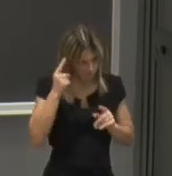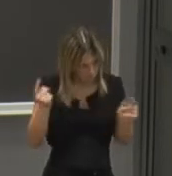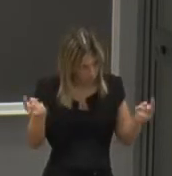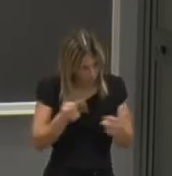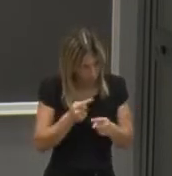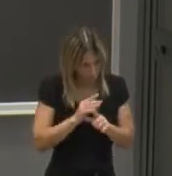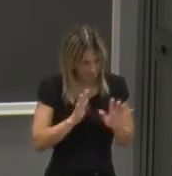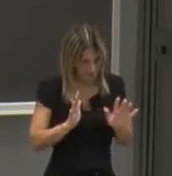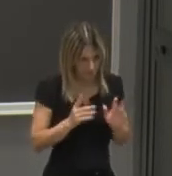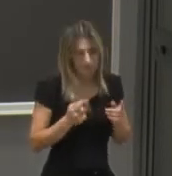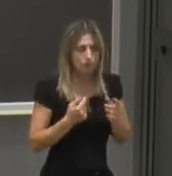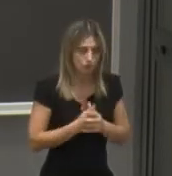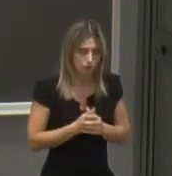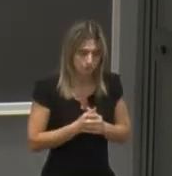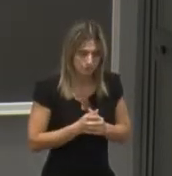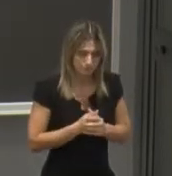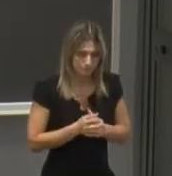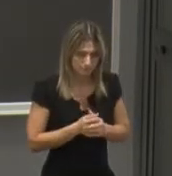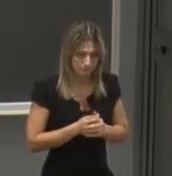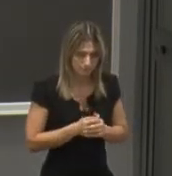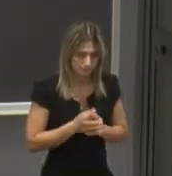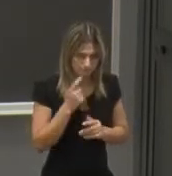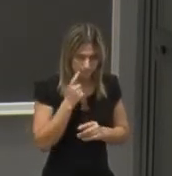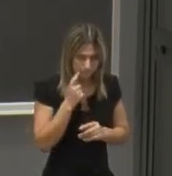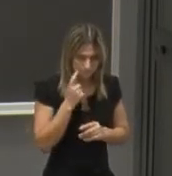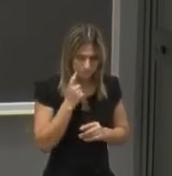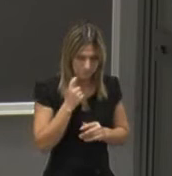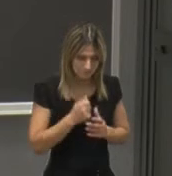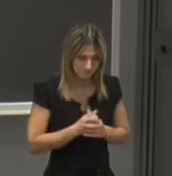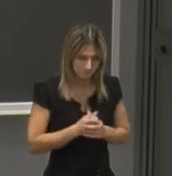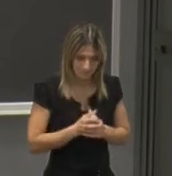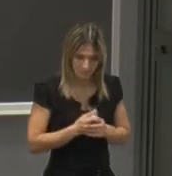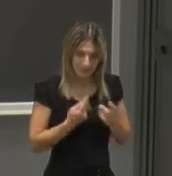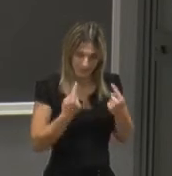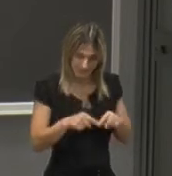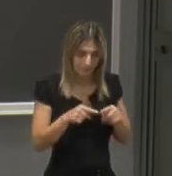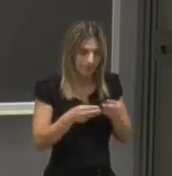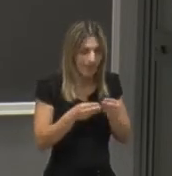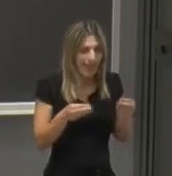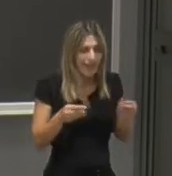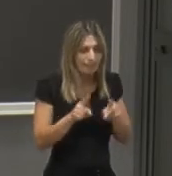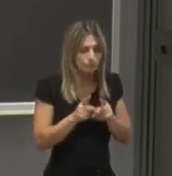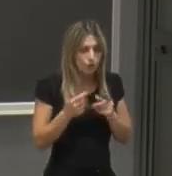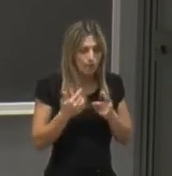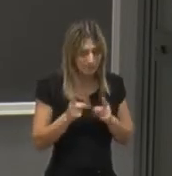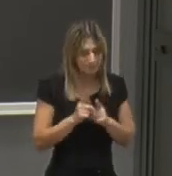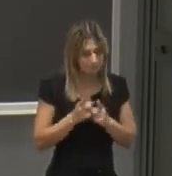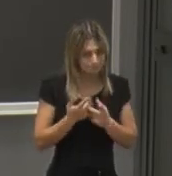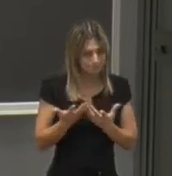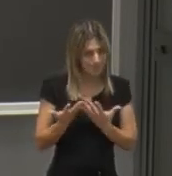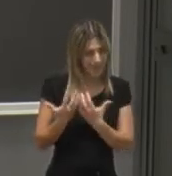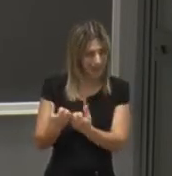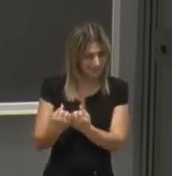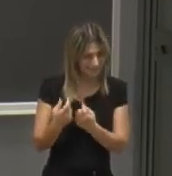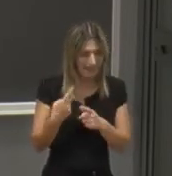questo è uno degli elementi che ci ispira porci